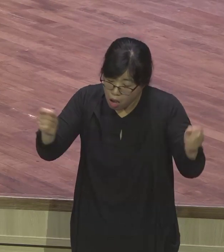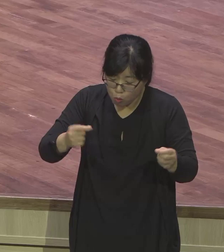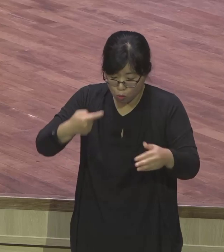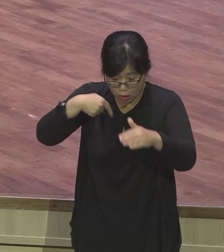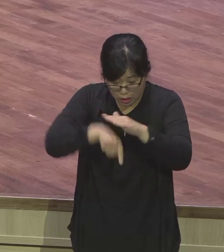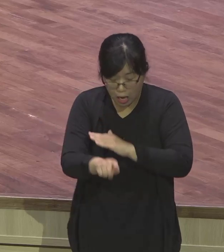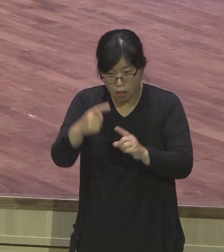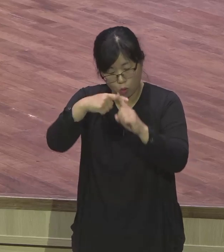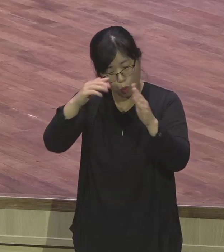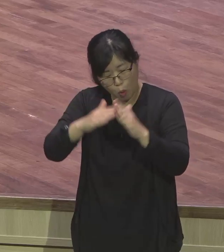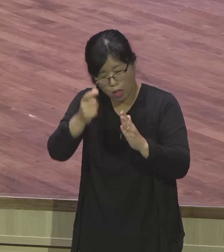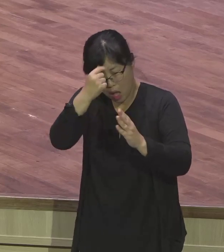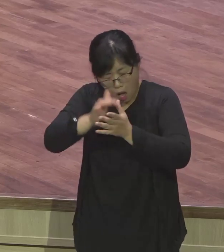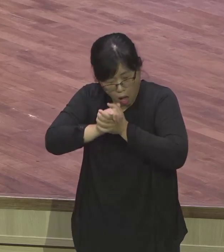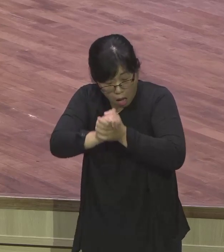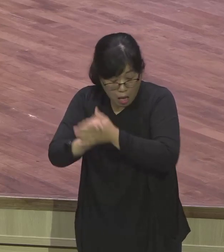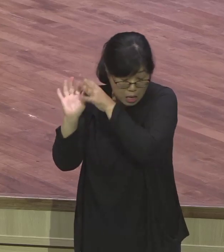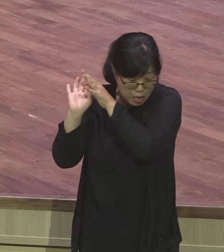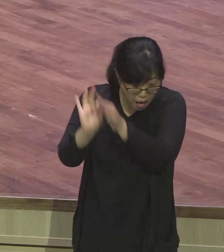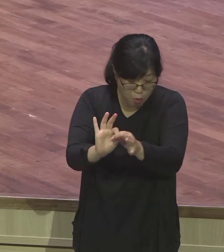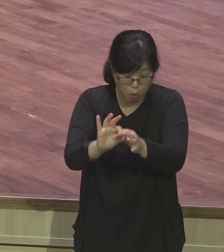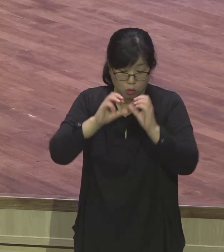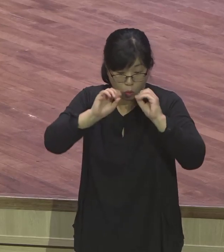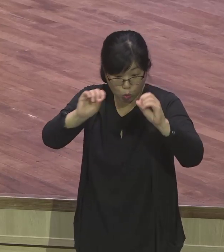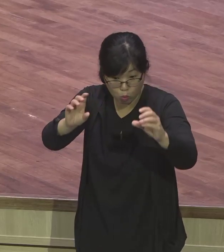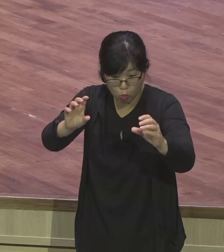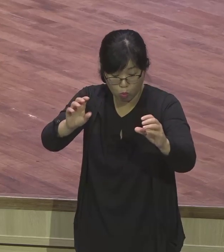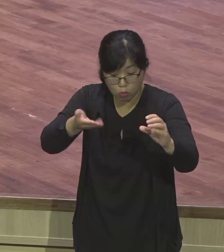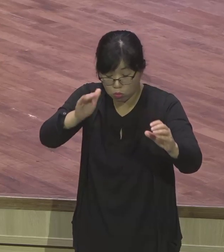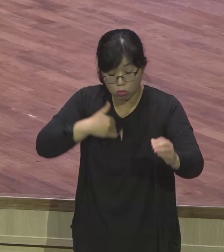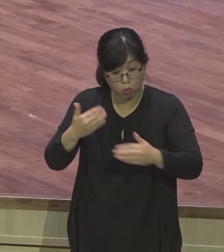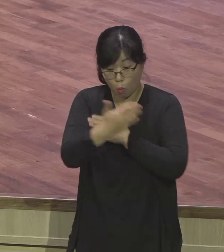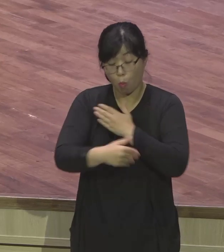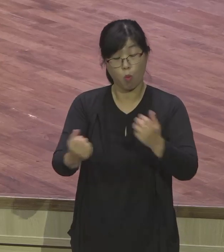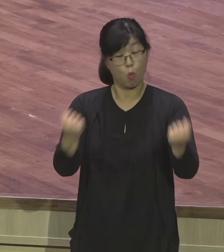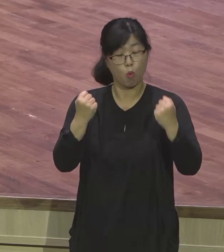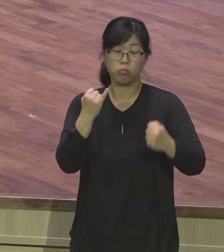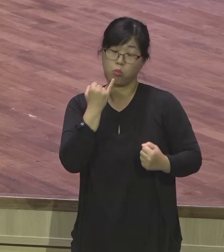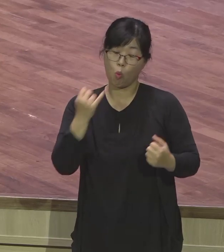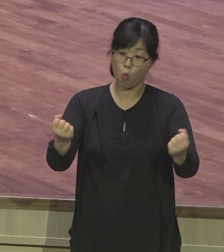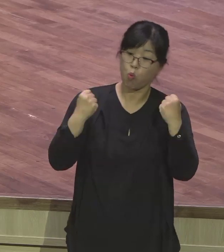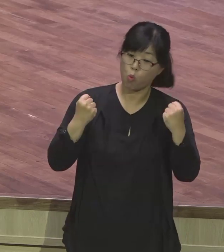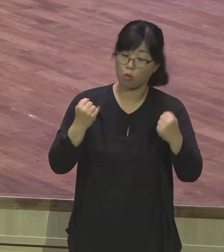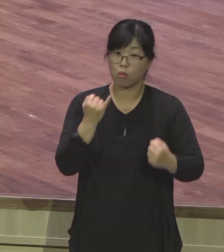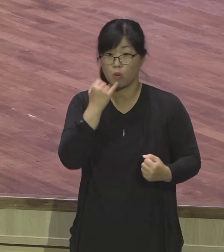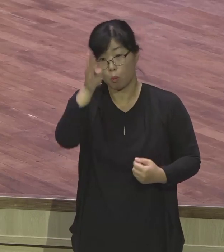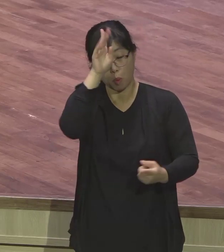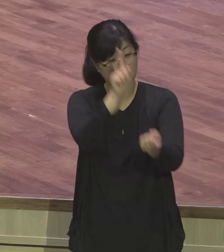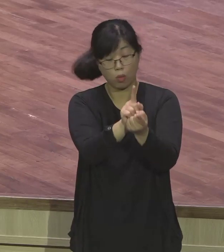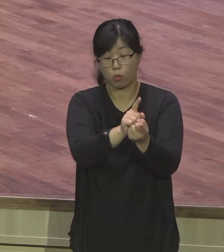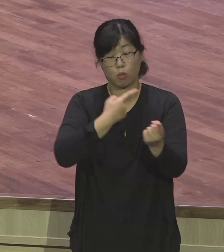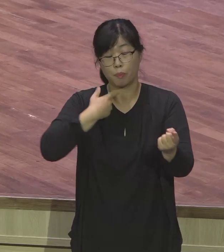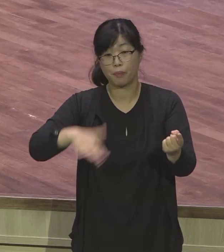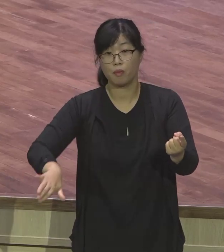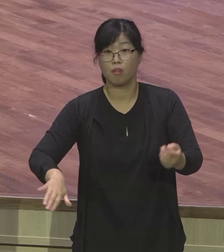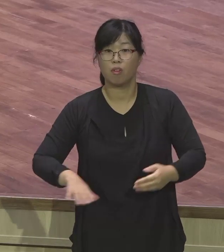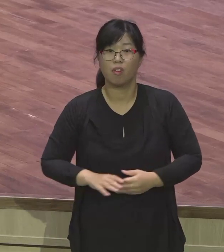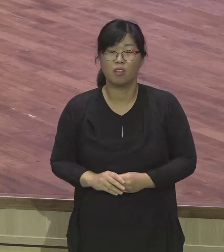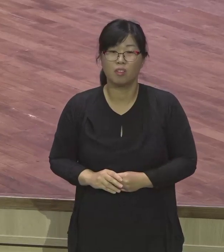그런 과정들을 다 거치겠다고요. 하나님. 그걸 거치니까 지금 보세요. 내가 지금 막